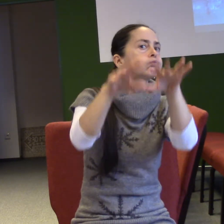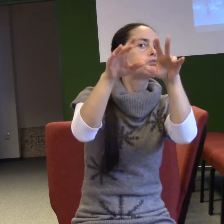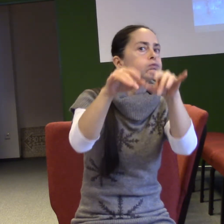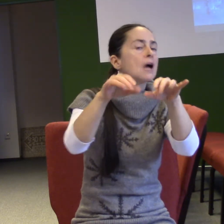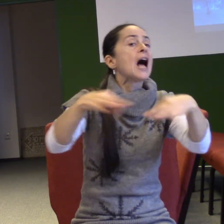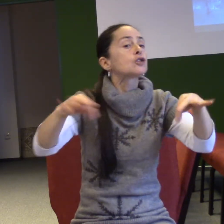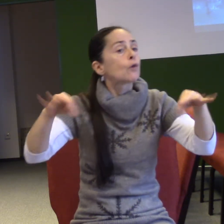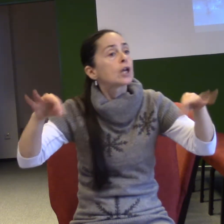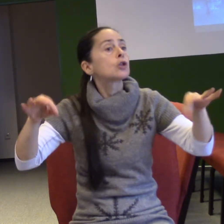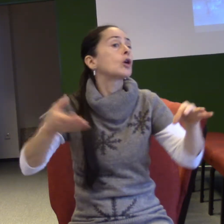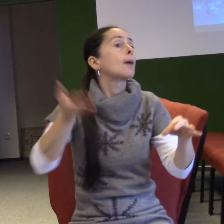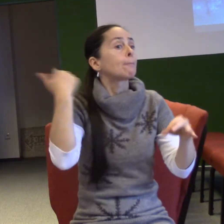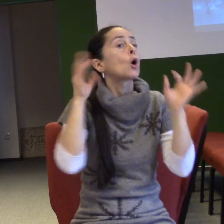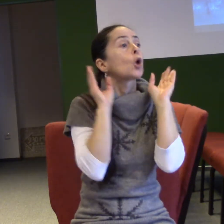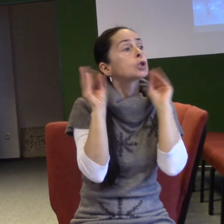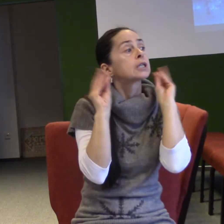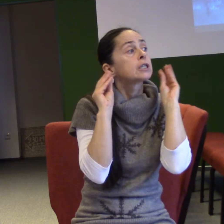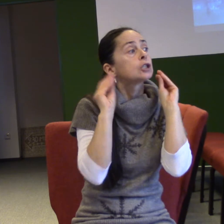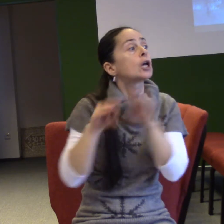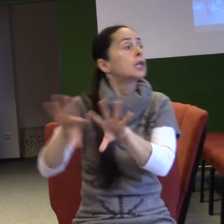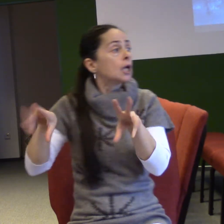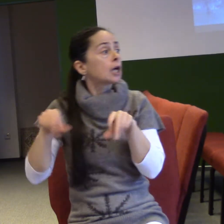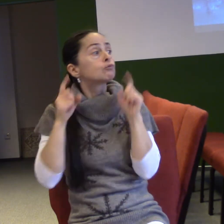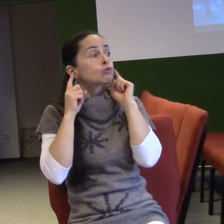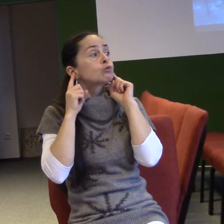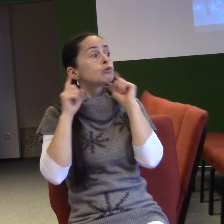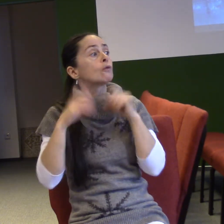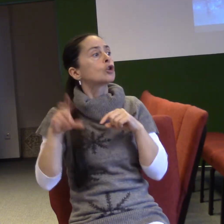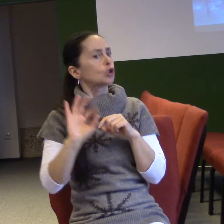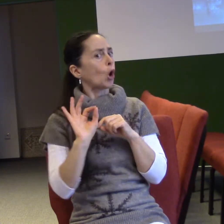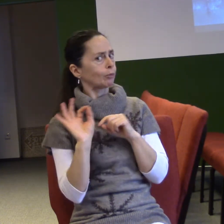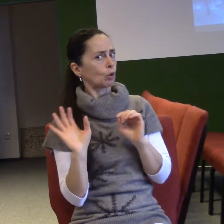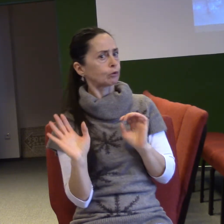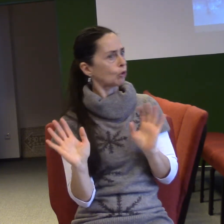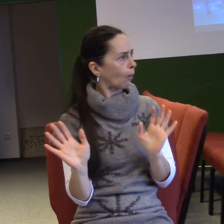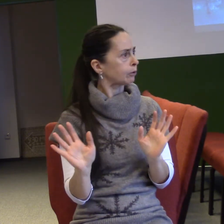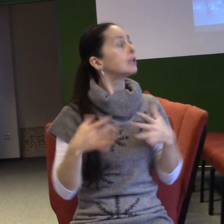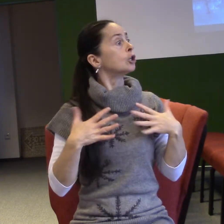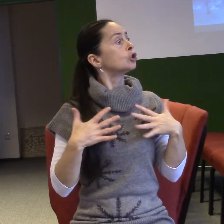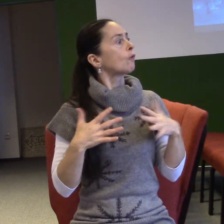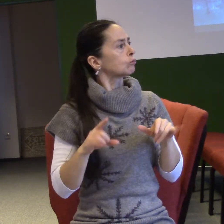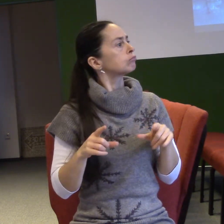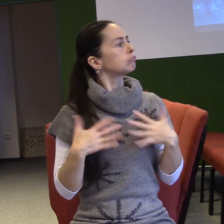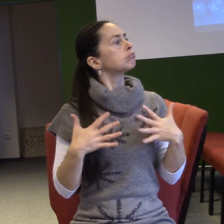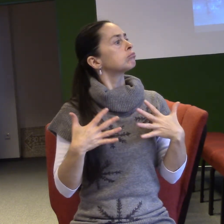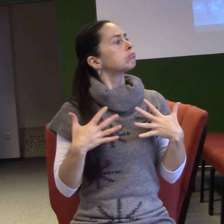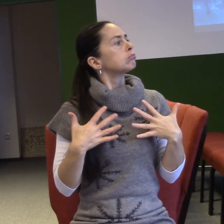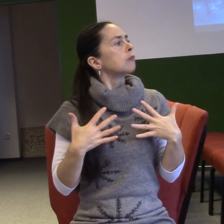ozývaly, tak všichni, kteří byli kolem, věděli, je to dobrý, žije. Nic neskazil, dobře se